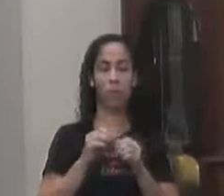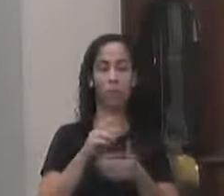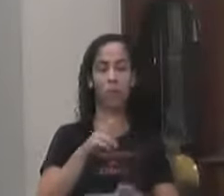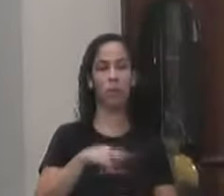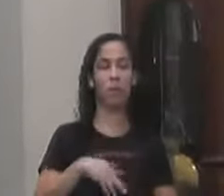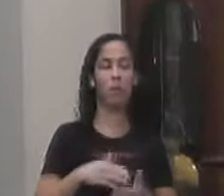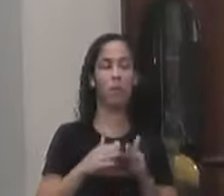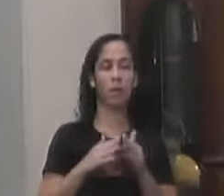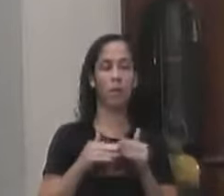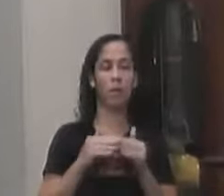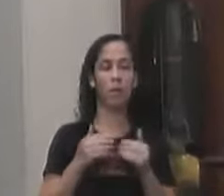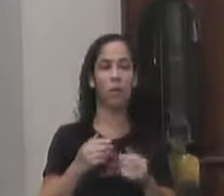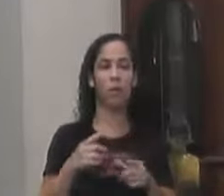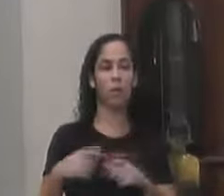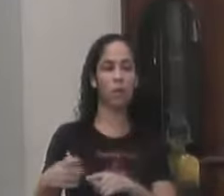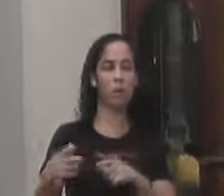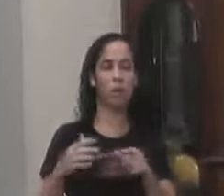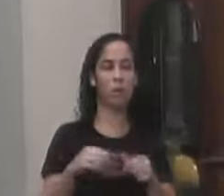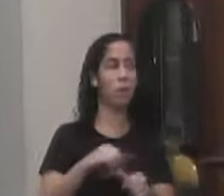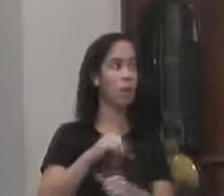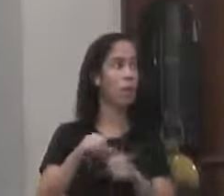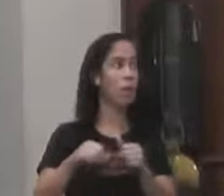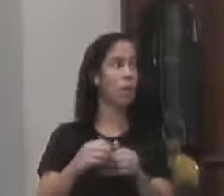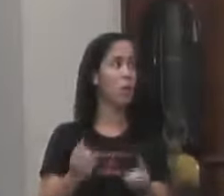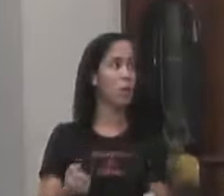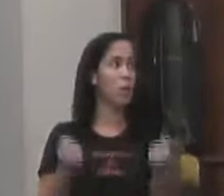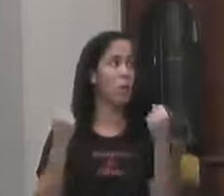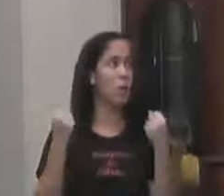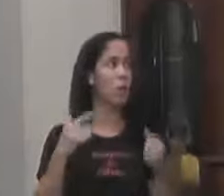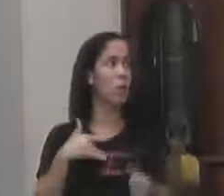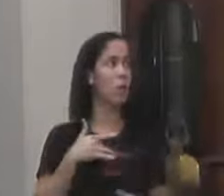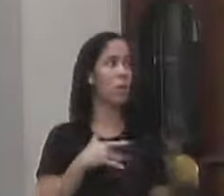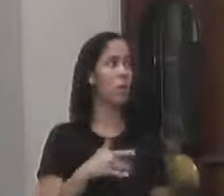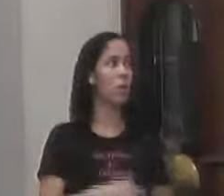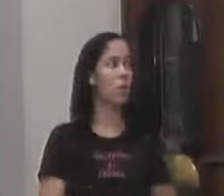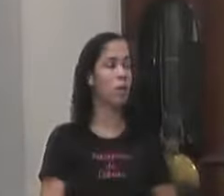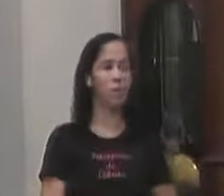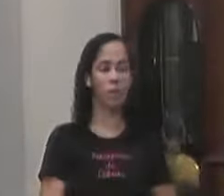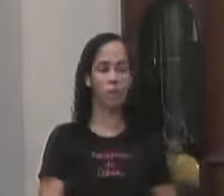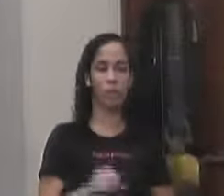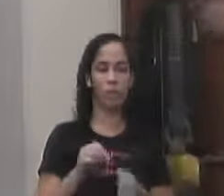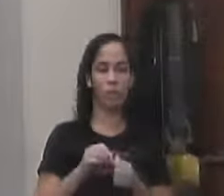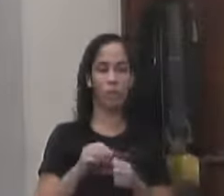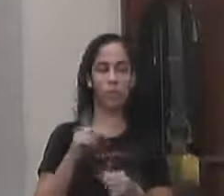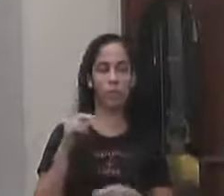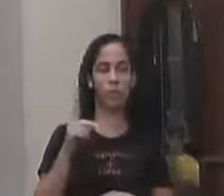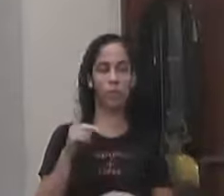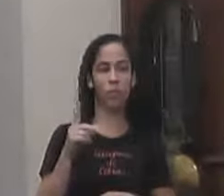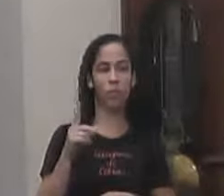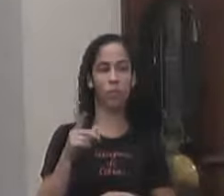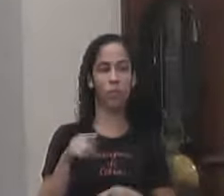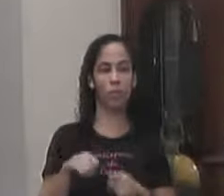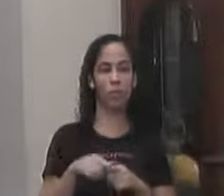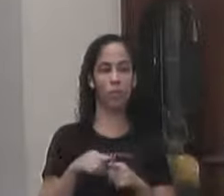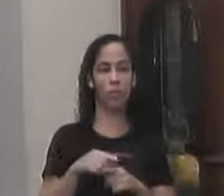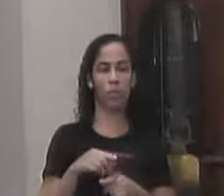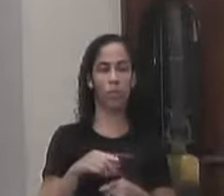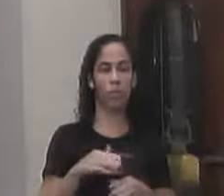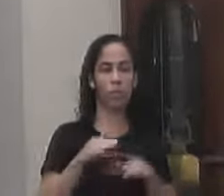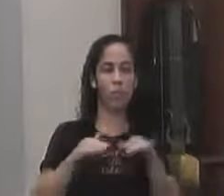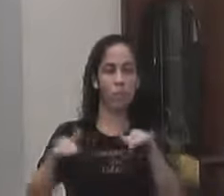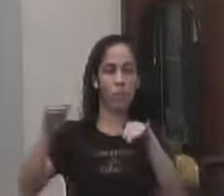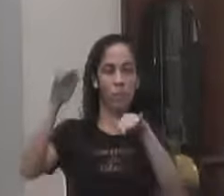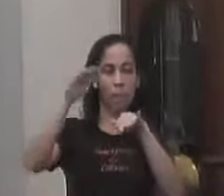ela Pedindo por exemplo O deslocamento De uma academia Da saúde Que seria feita lá Tanto na parte